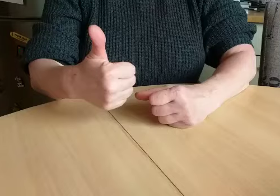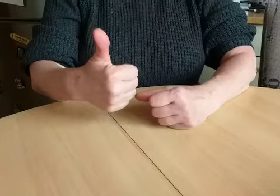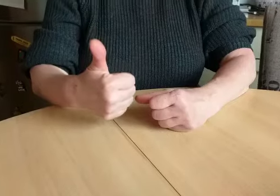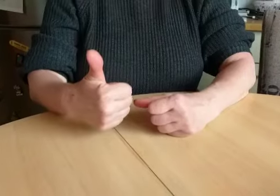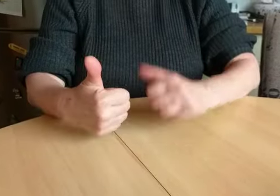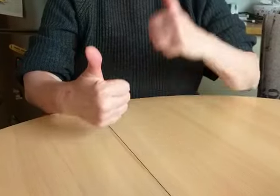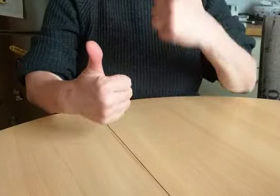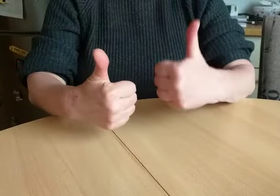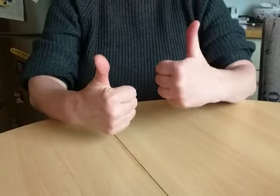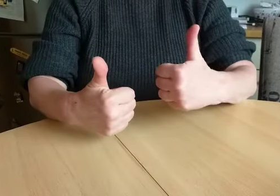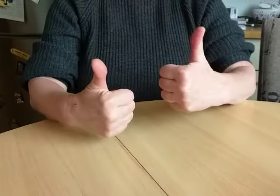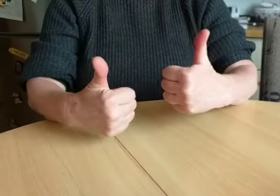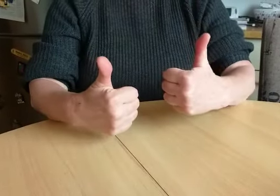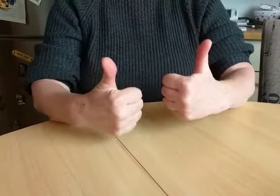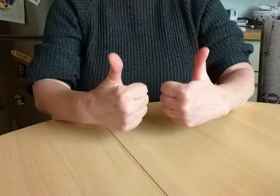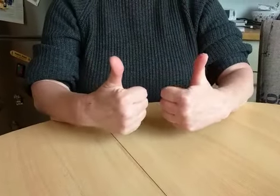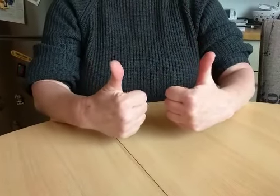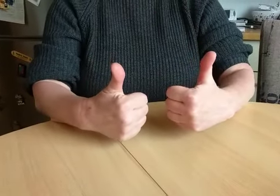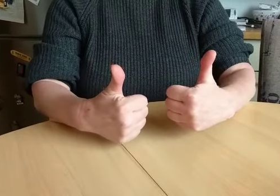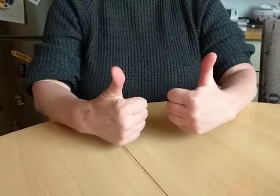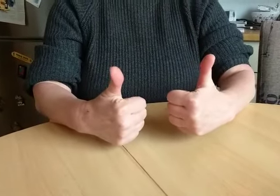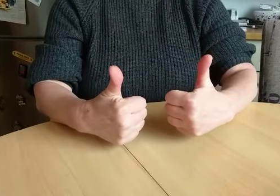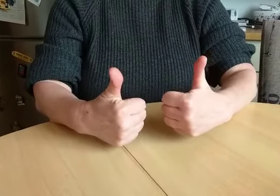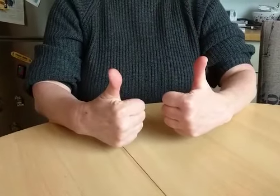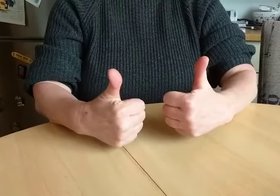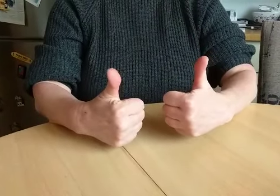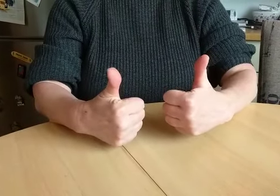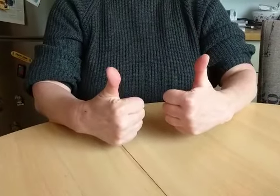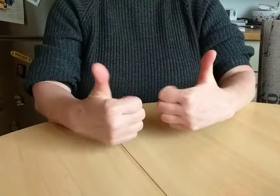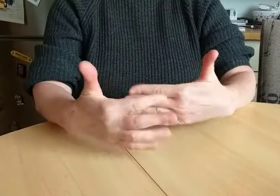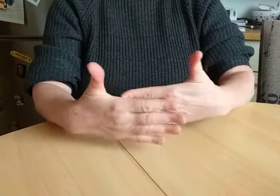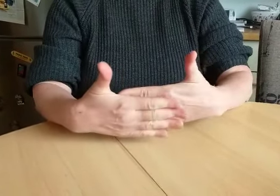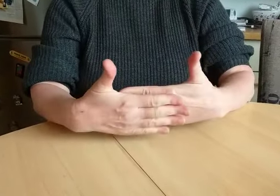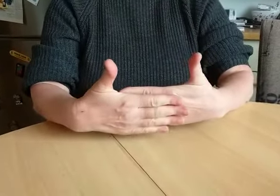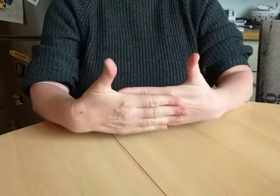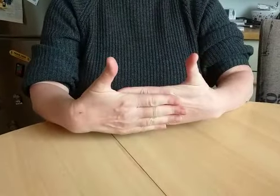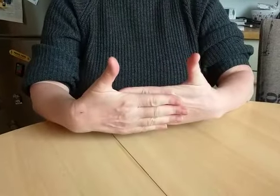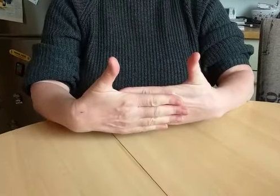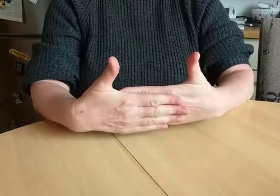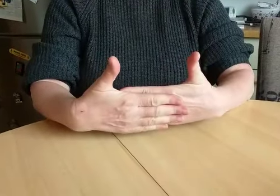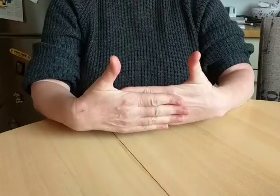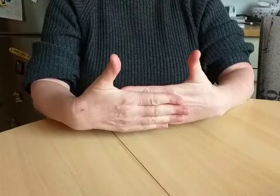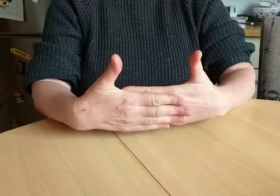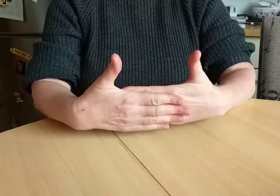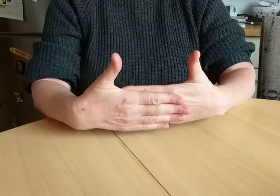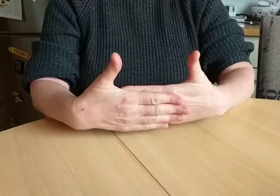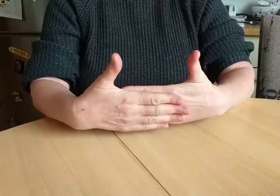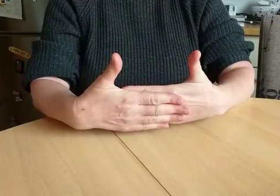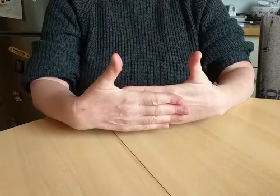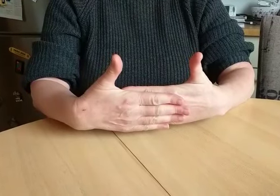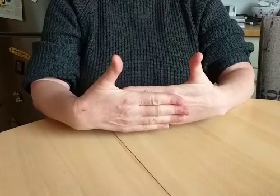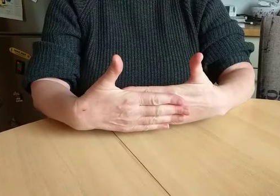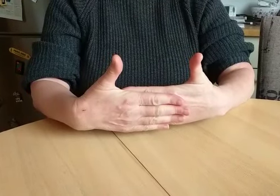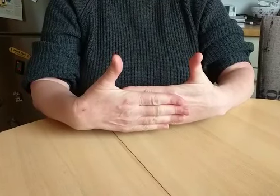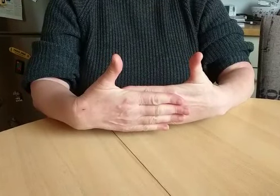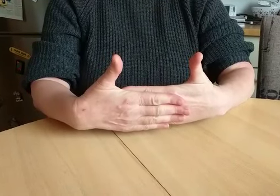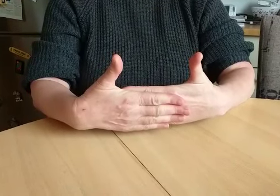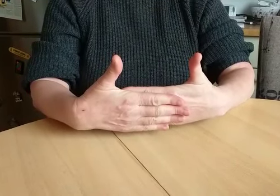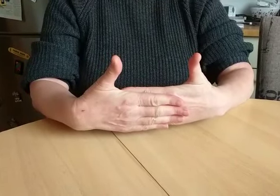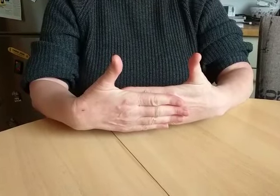Schweinchenfett und Schweinchendick blieben heute allein zurück. Hinterm Tore warten sie auf ihr Mahl, satt sind